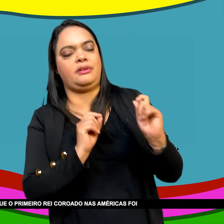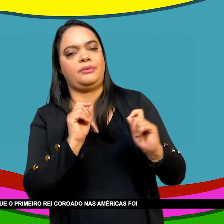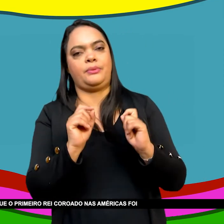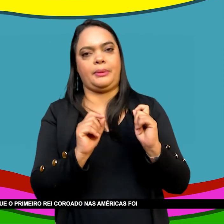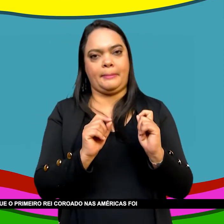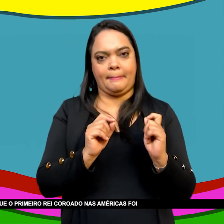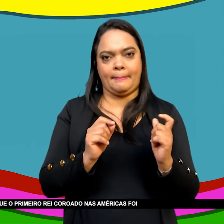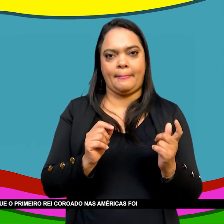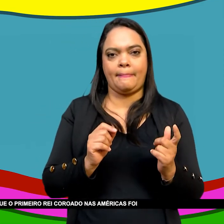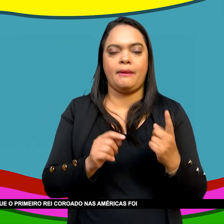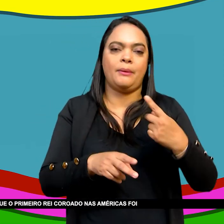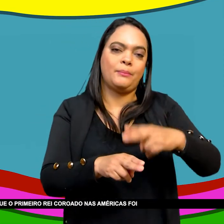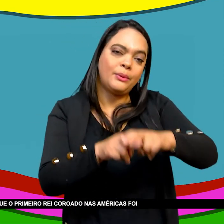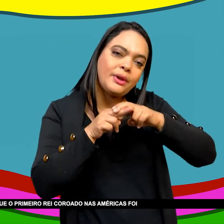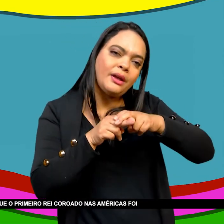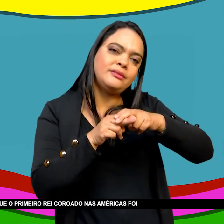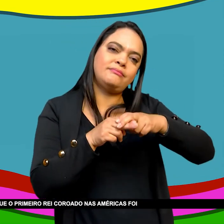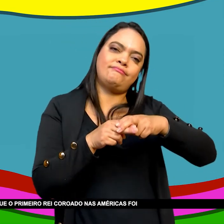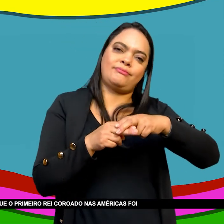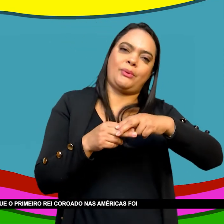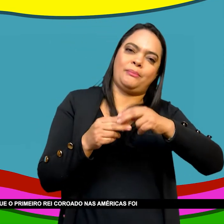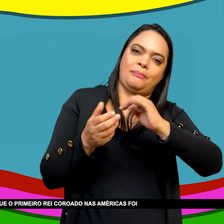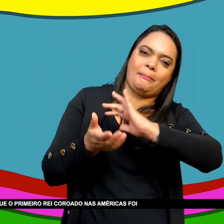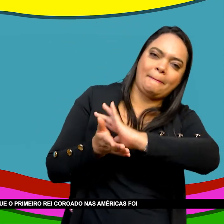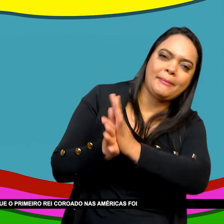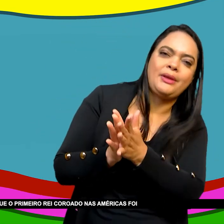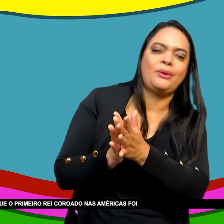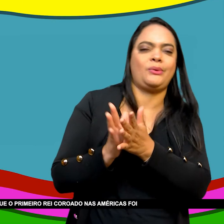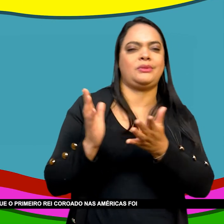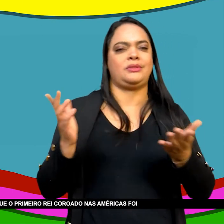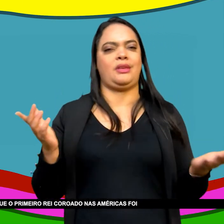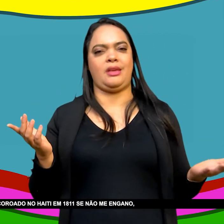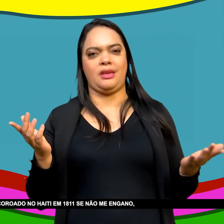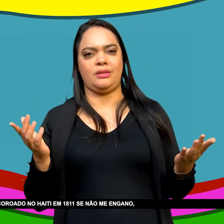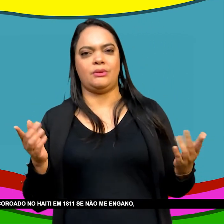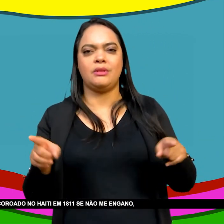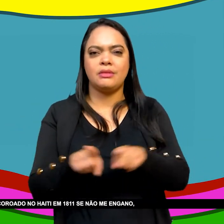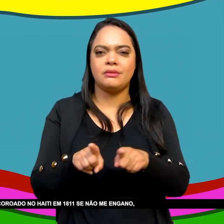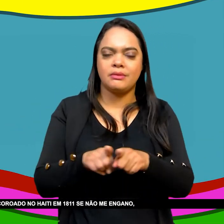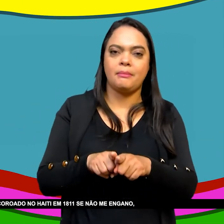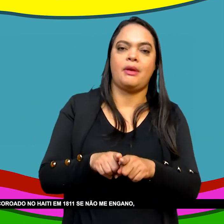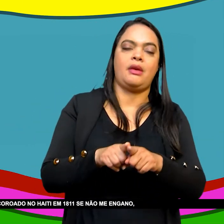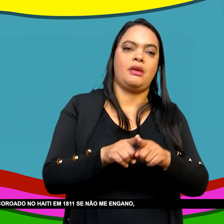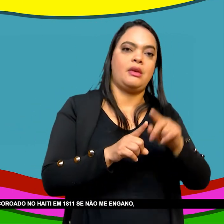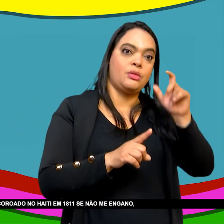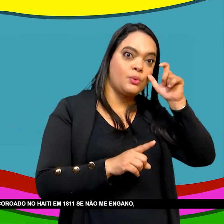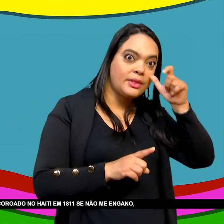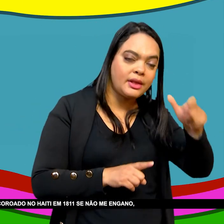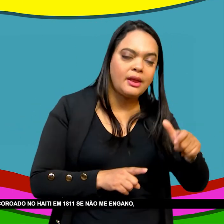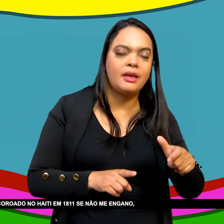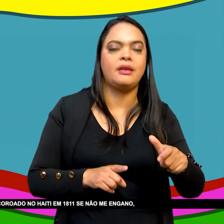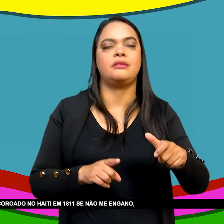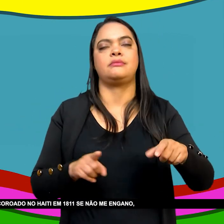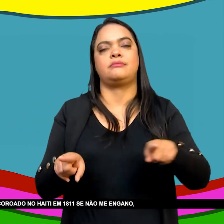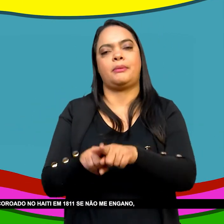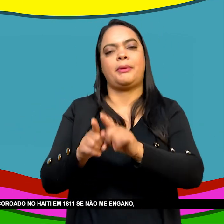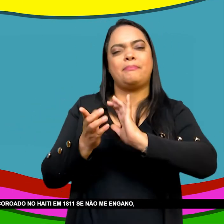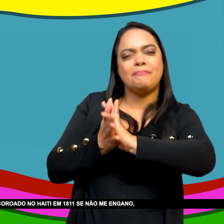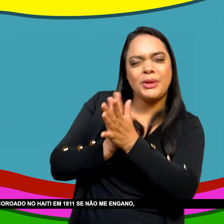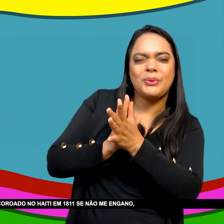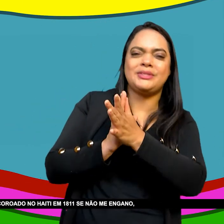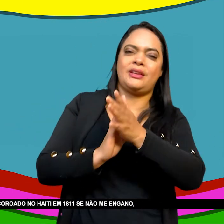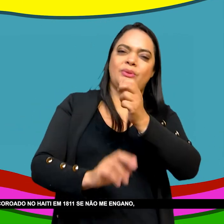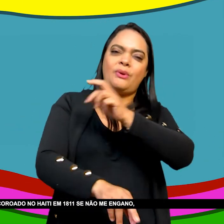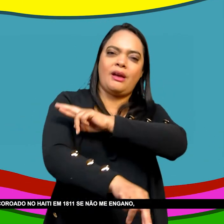Que o primeiro rei coroado nas Américas Foi o Dom João VI Em 1815 Mas